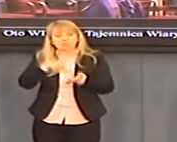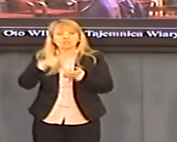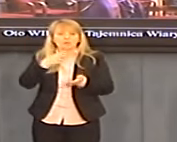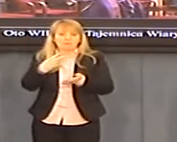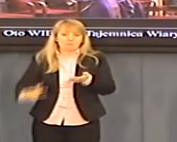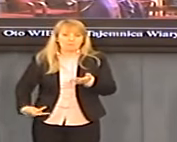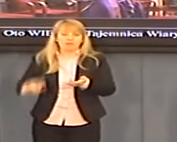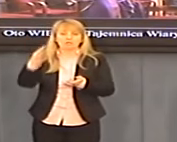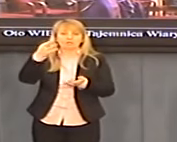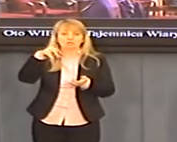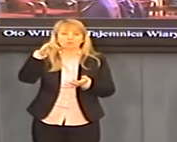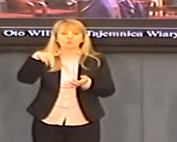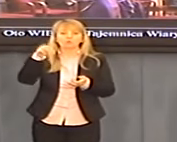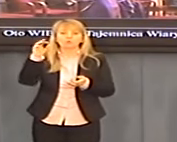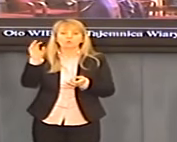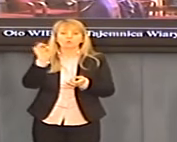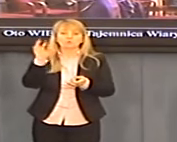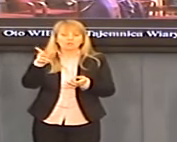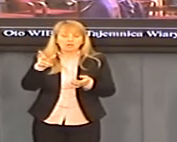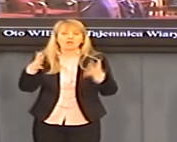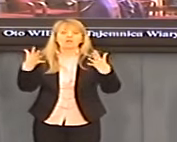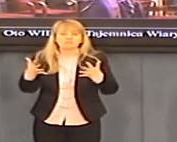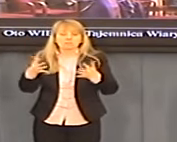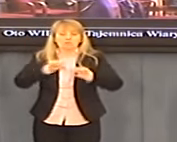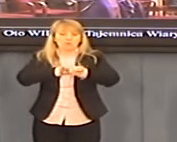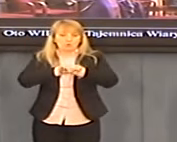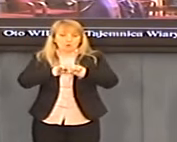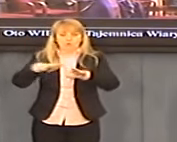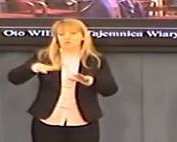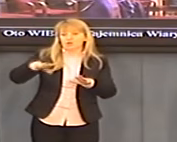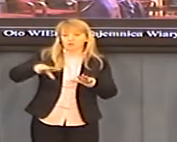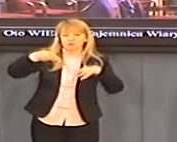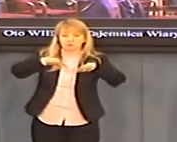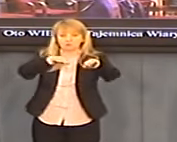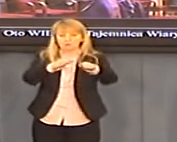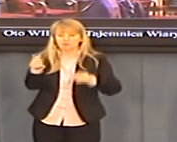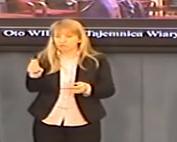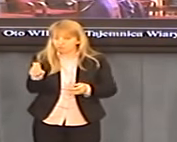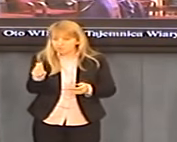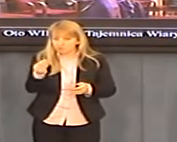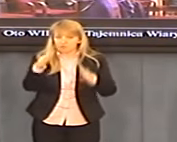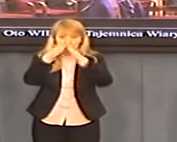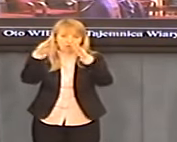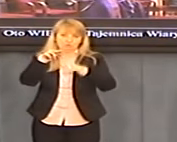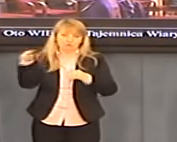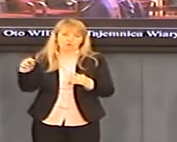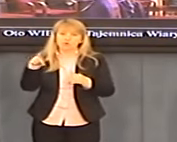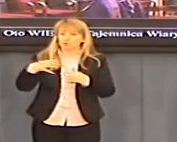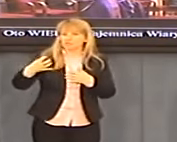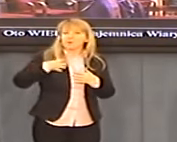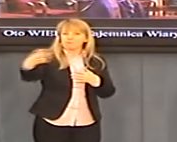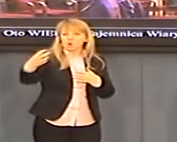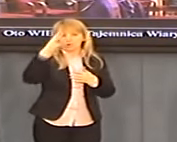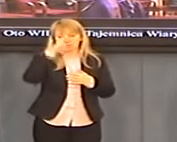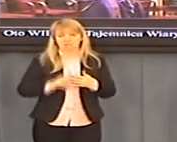stricte chce bronić wartości wpływów finansowych Kościoła w Polsce, najbogatszej instytucji w